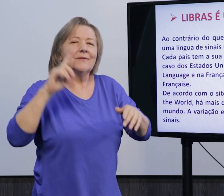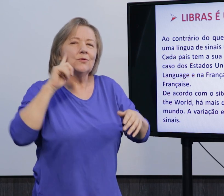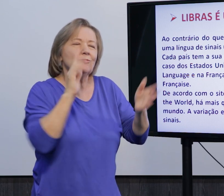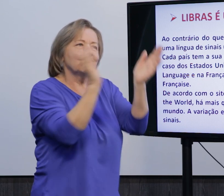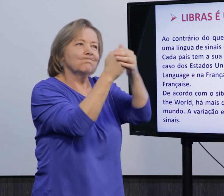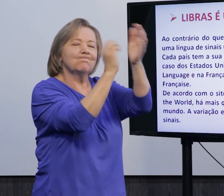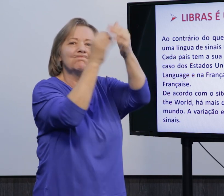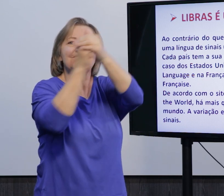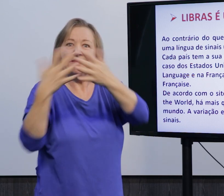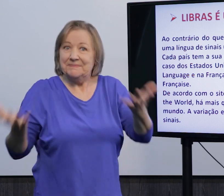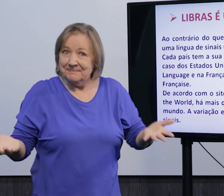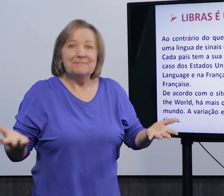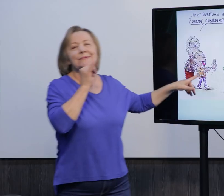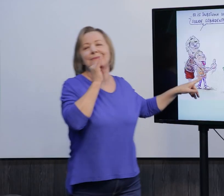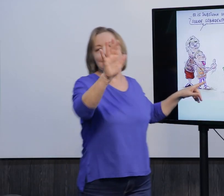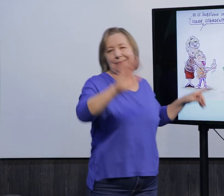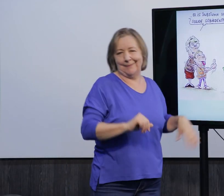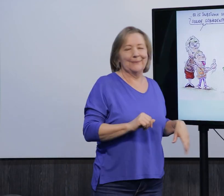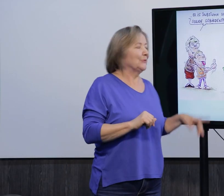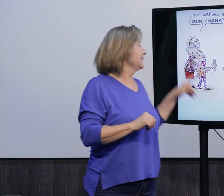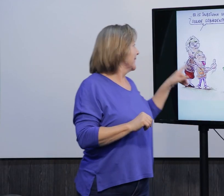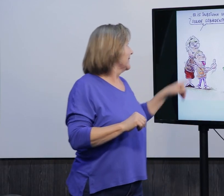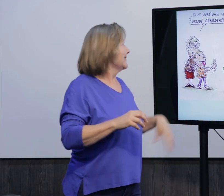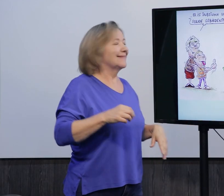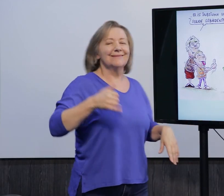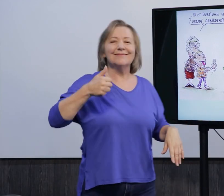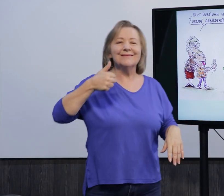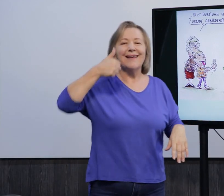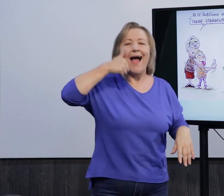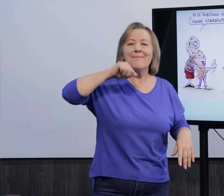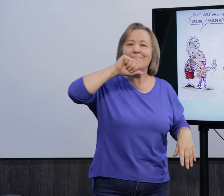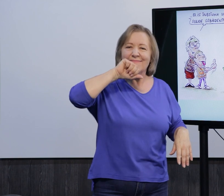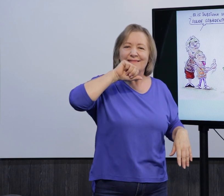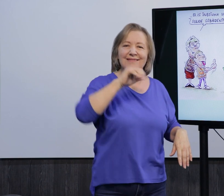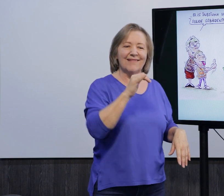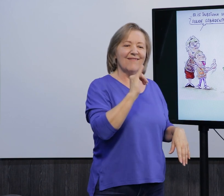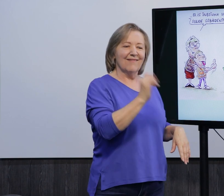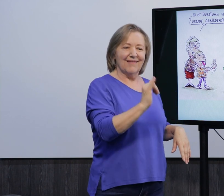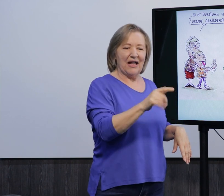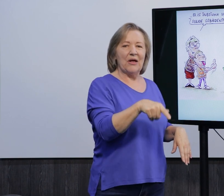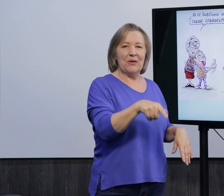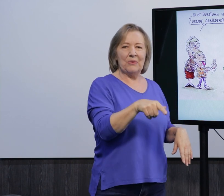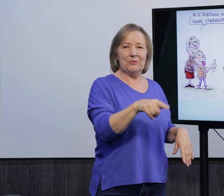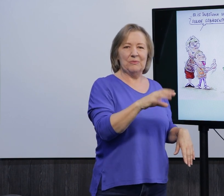existem muitas línguas de sinais ainda escondidas. É, aqui um exemplo, né, a mãe, né, falando